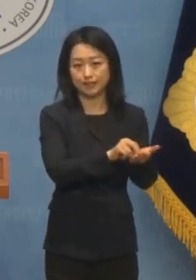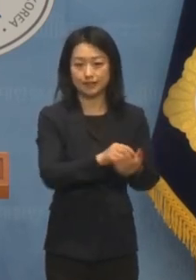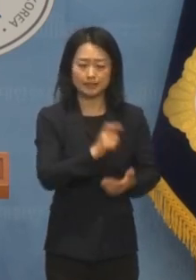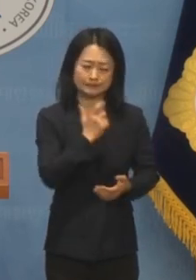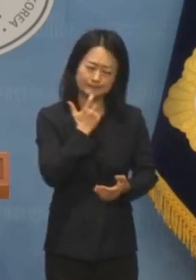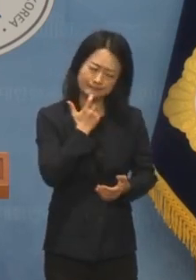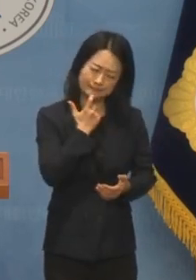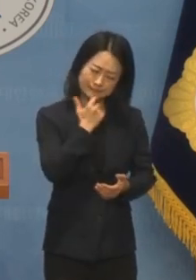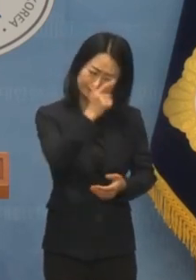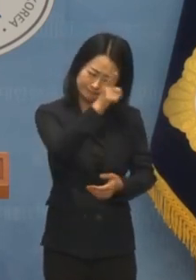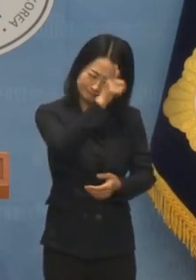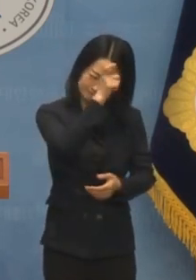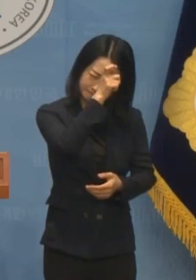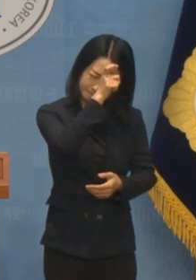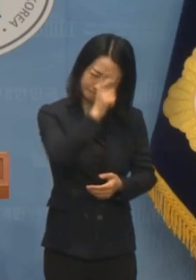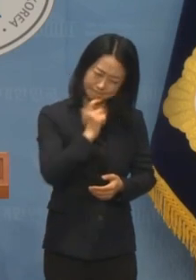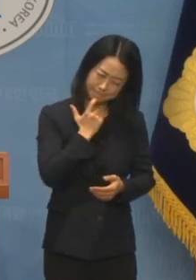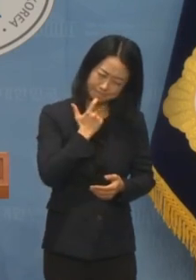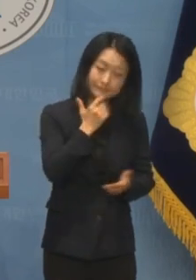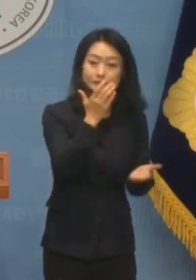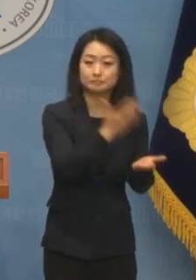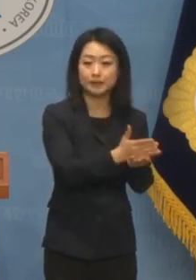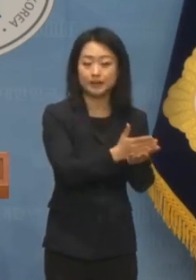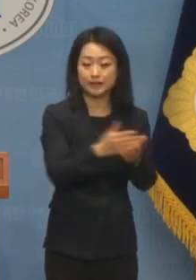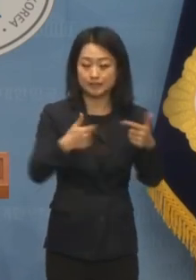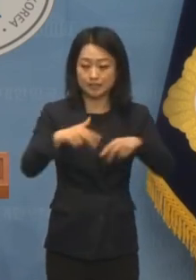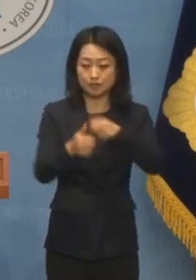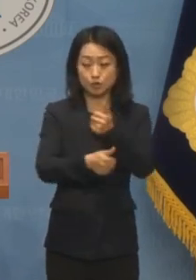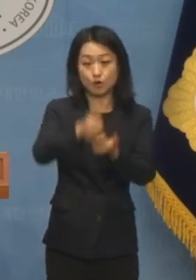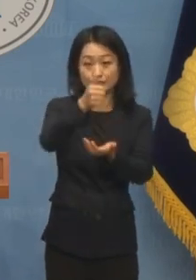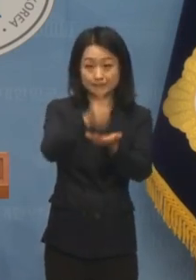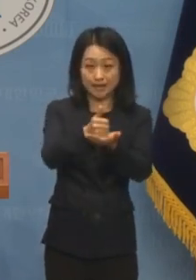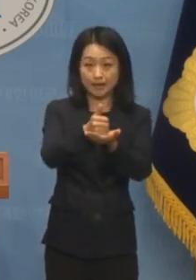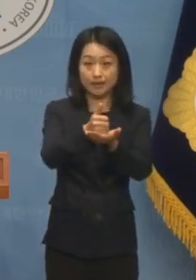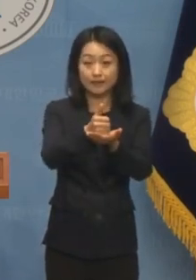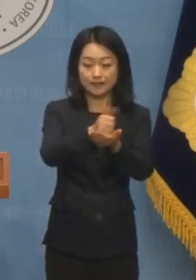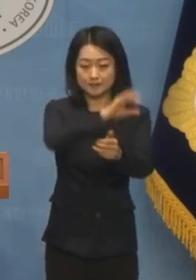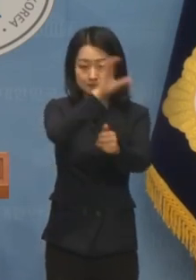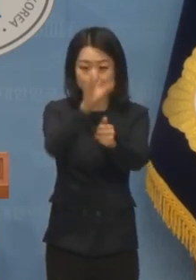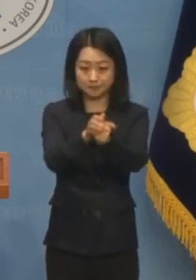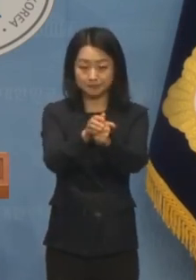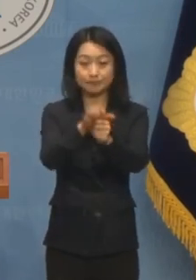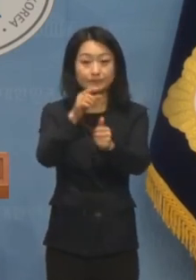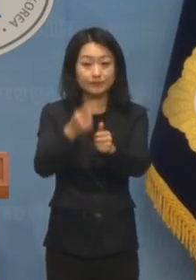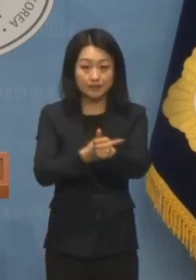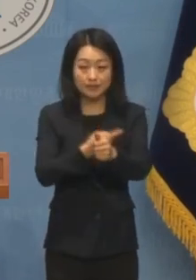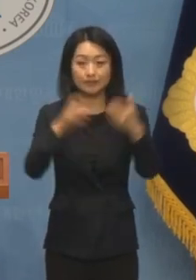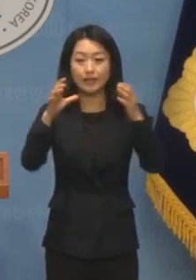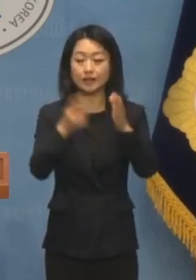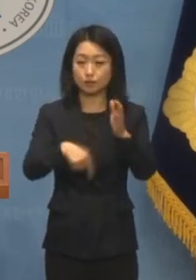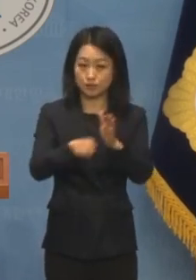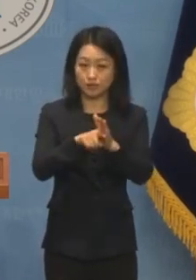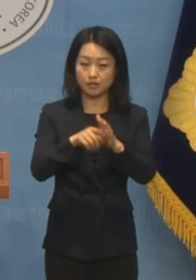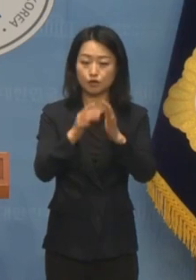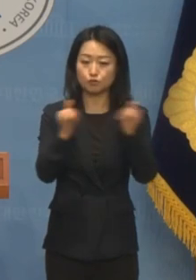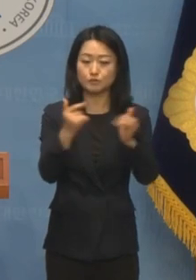쓸 때가 아니란 말입니다. 원 구성을 마무리하고 나라와 국민을 위해 일을 해야 합니다.